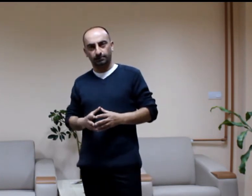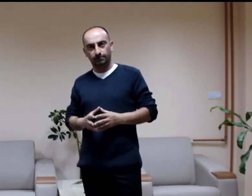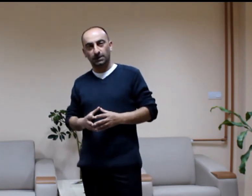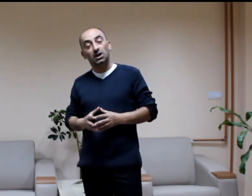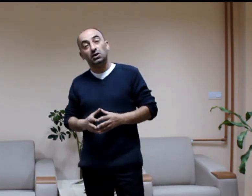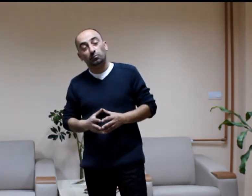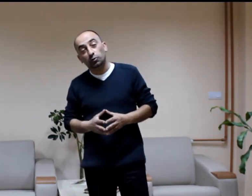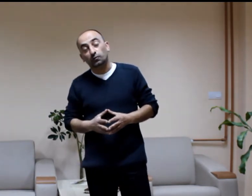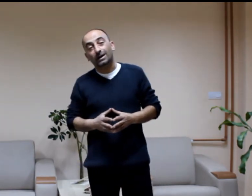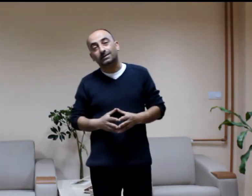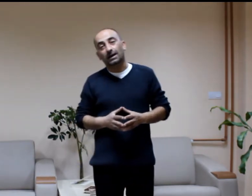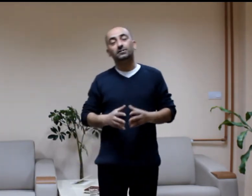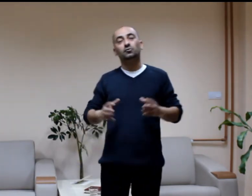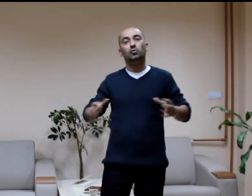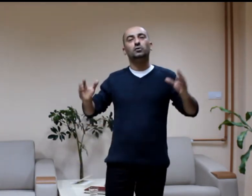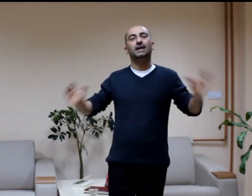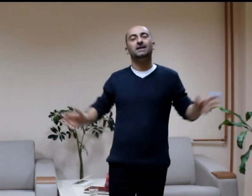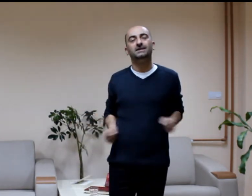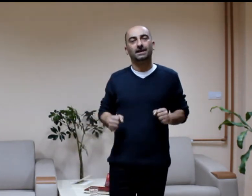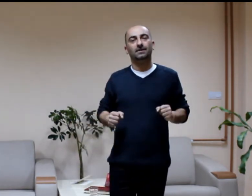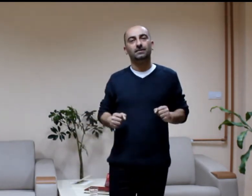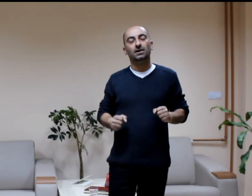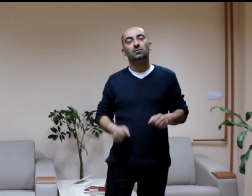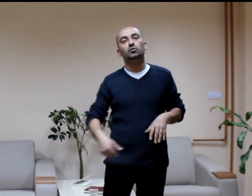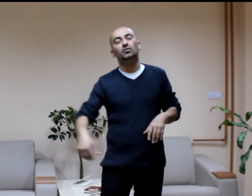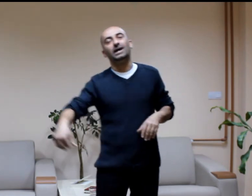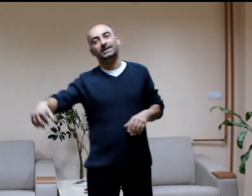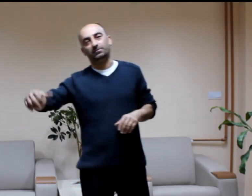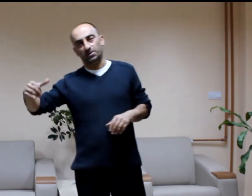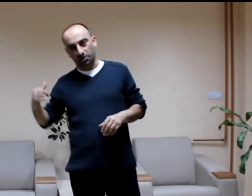mutfaktan koku gelince mutfağa gitmiş.